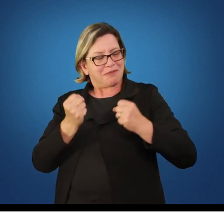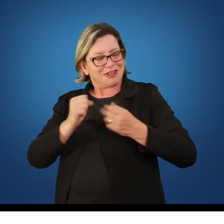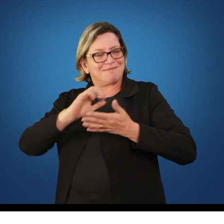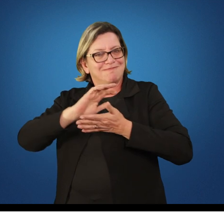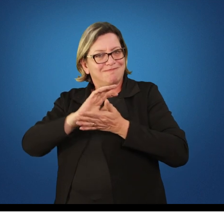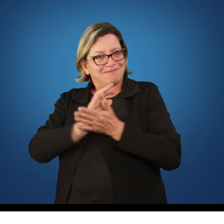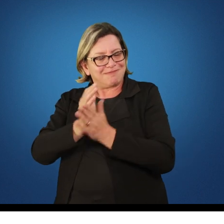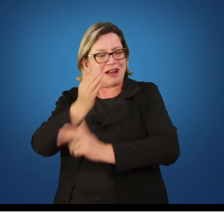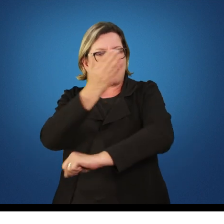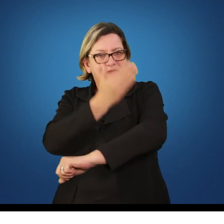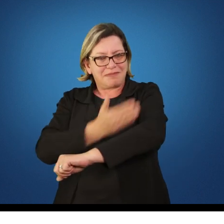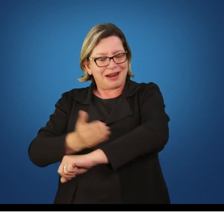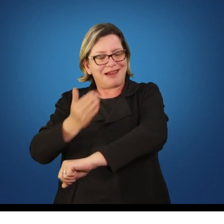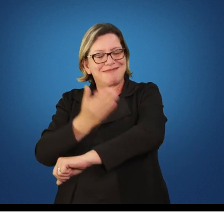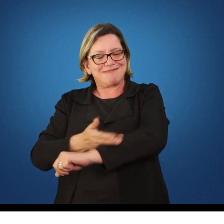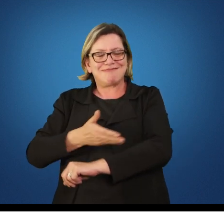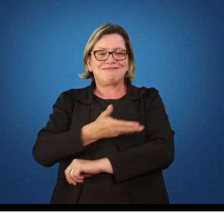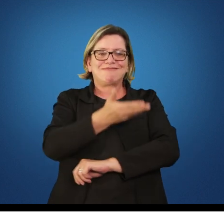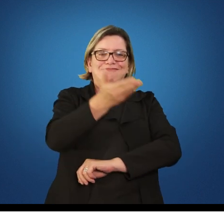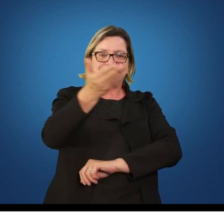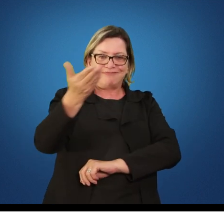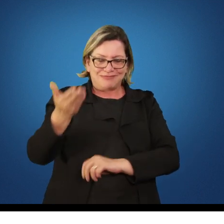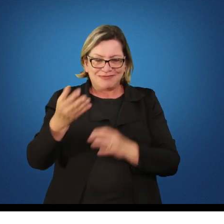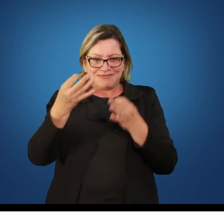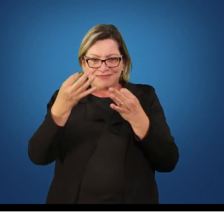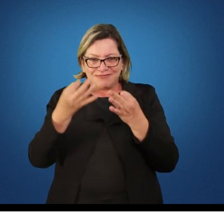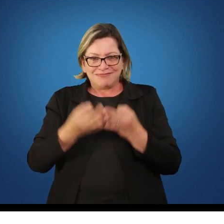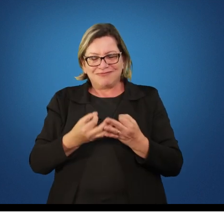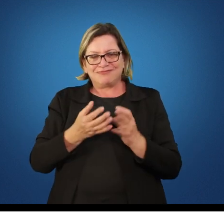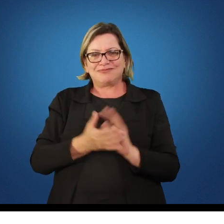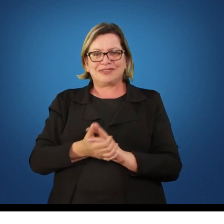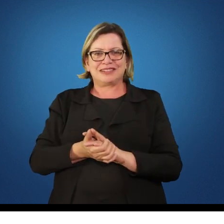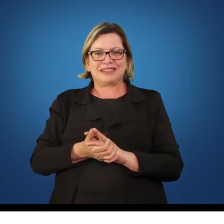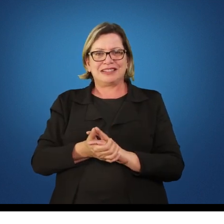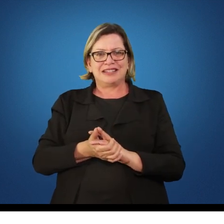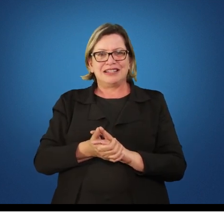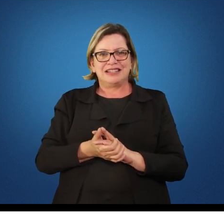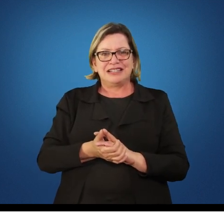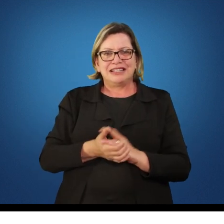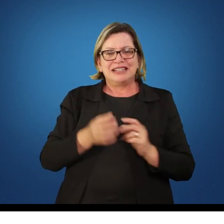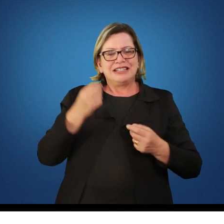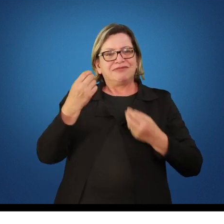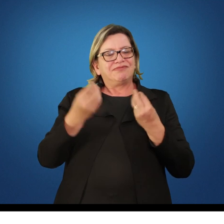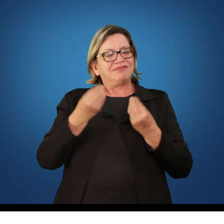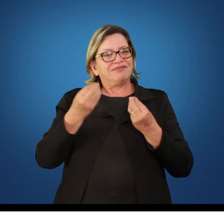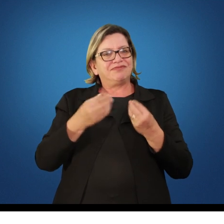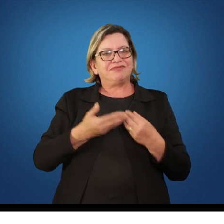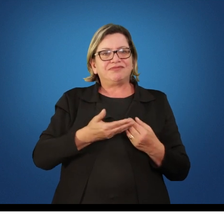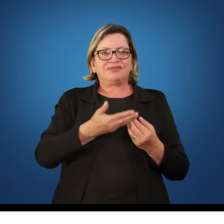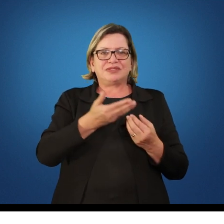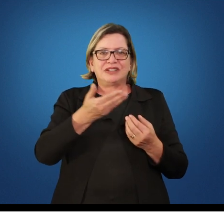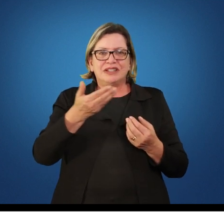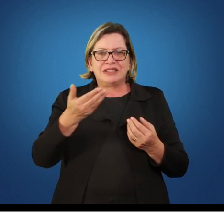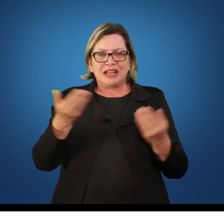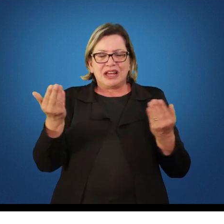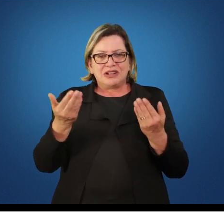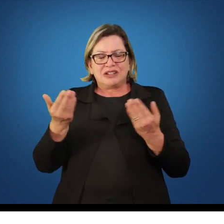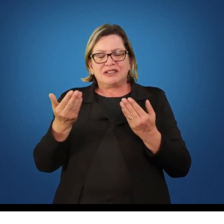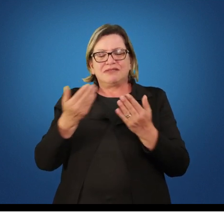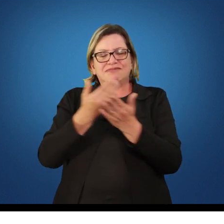pedagógica de vocês certo? de nada vocês estarem cursando a pedagogia de esportes se